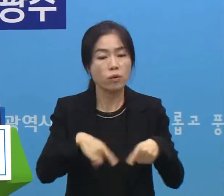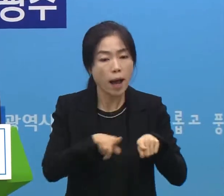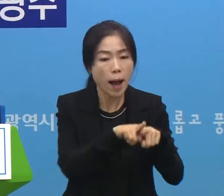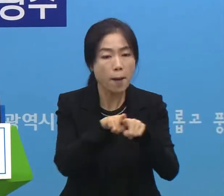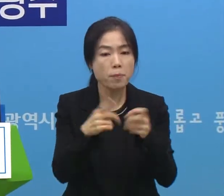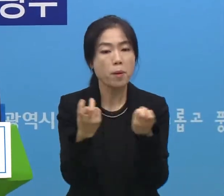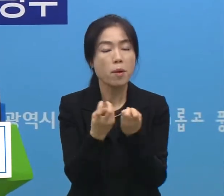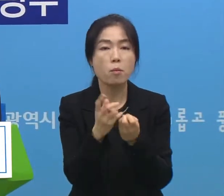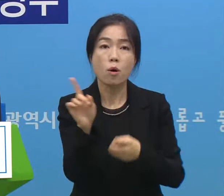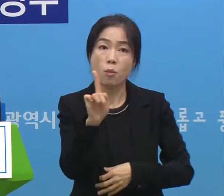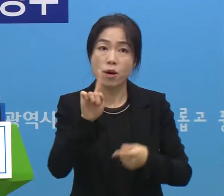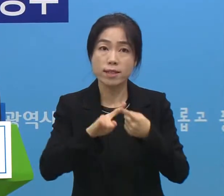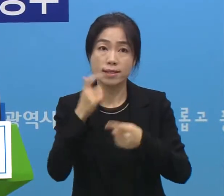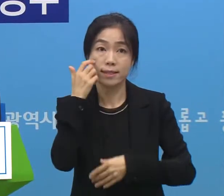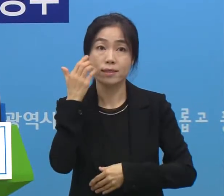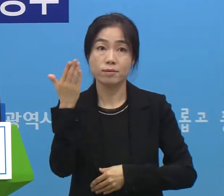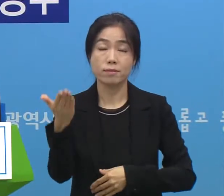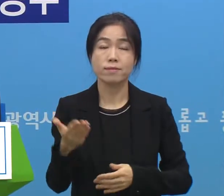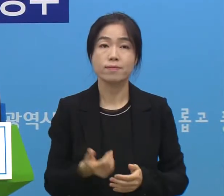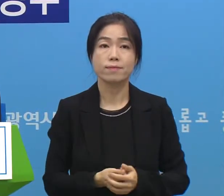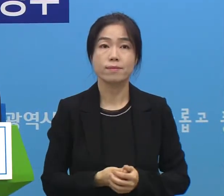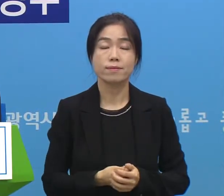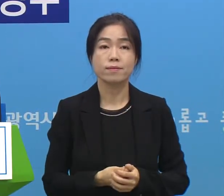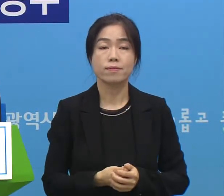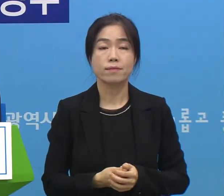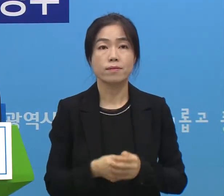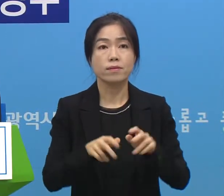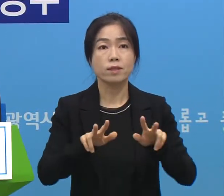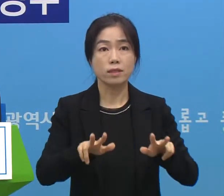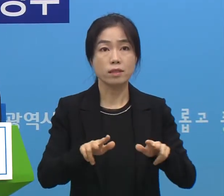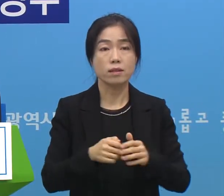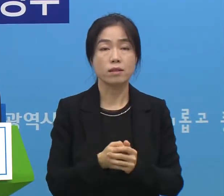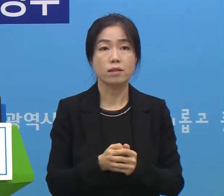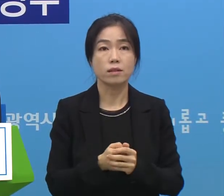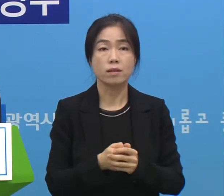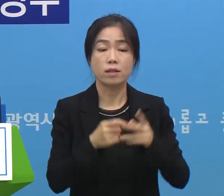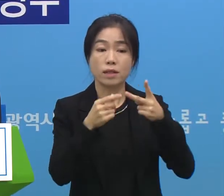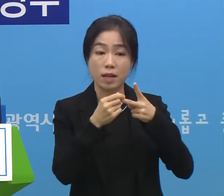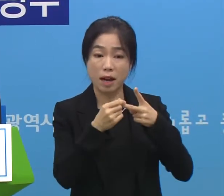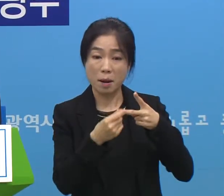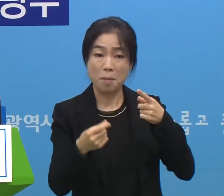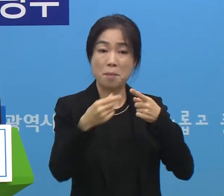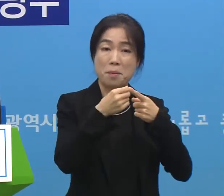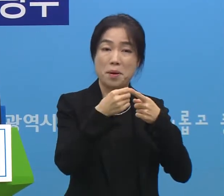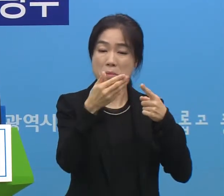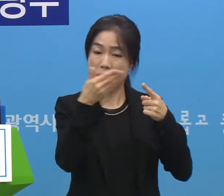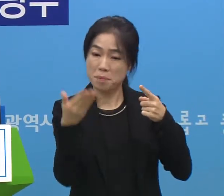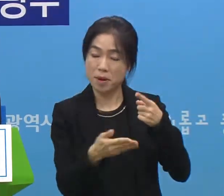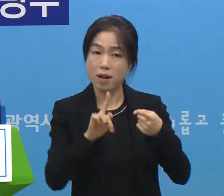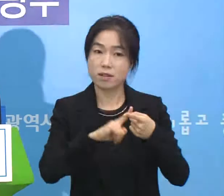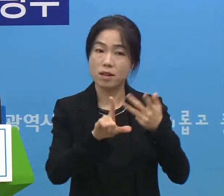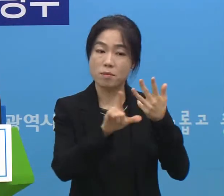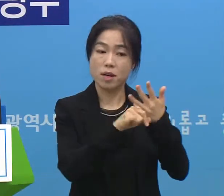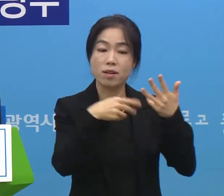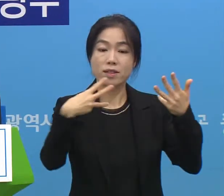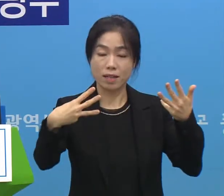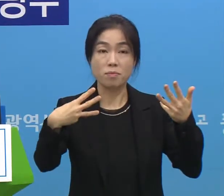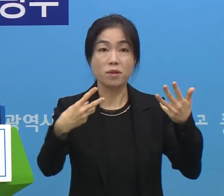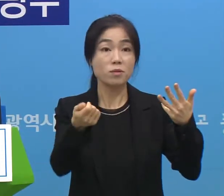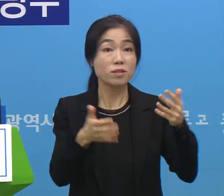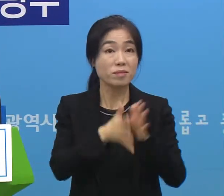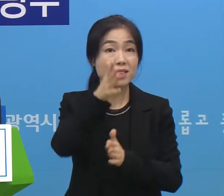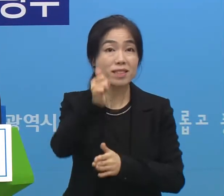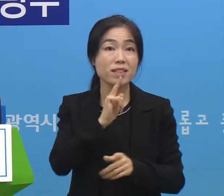되는지 질문해 주셨습니다 지금 1단계 완화하는 것은 8월 3일에 방금